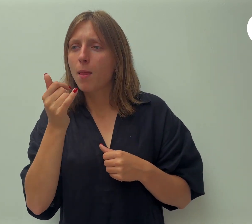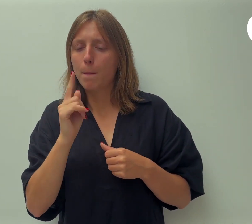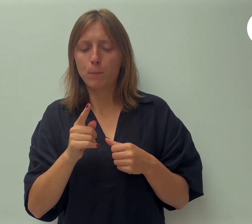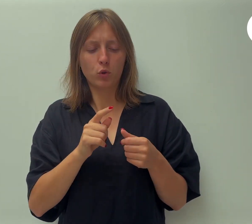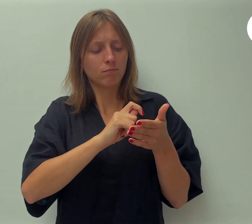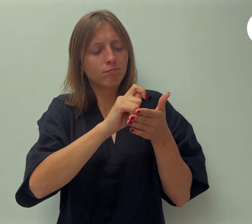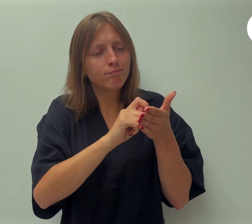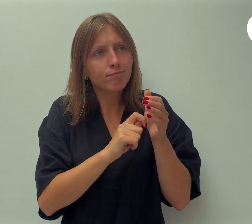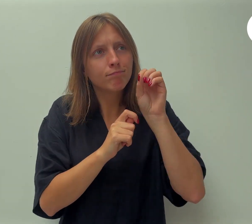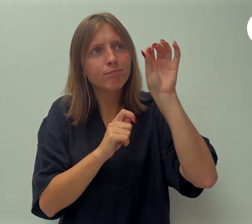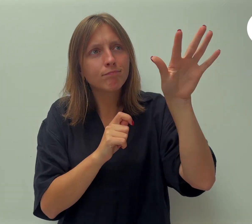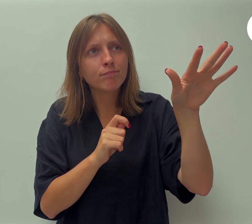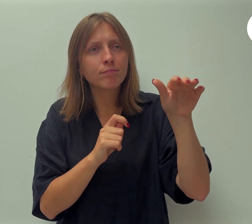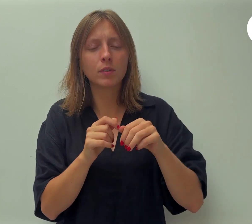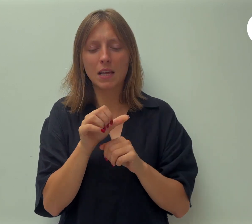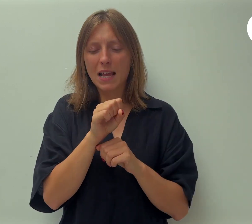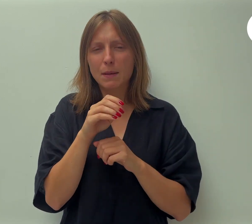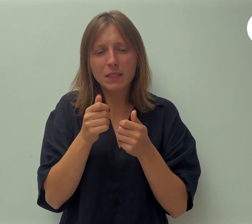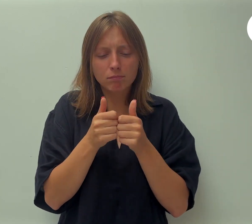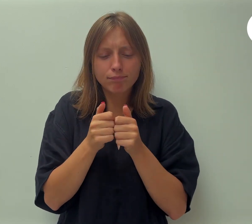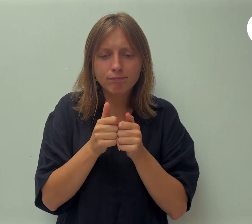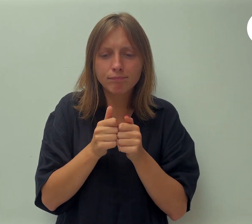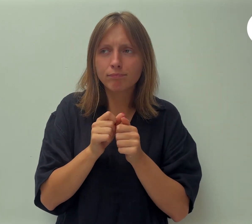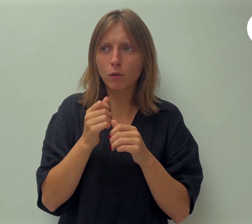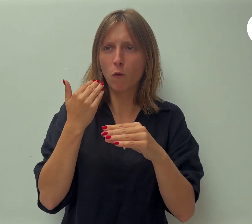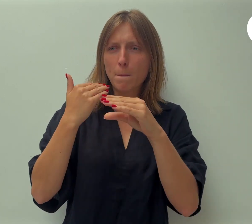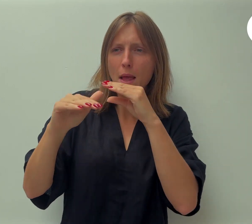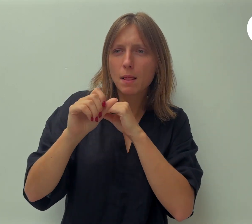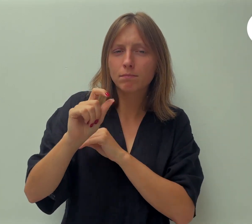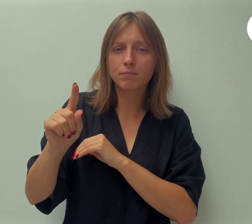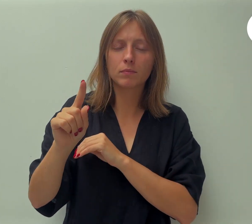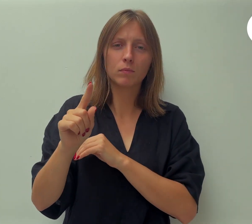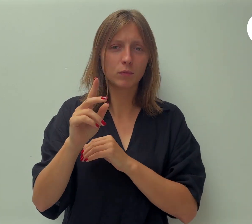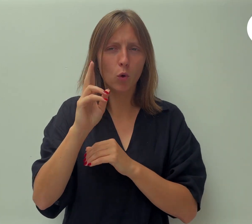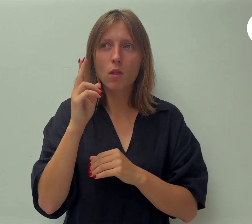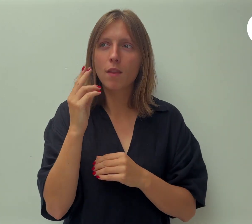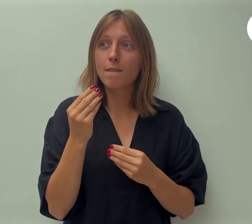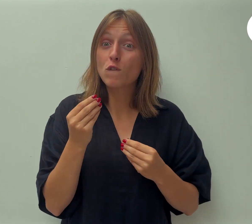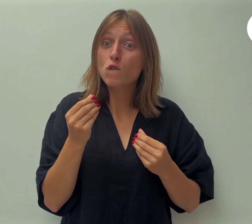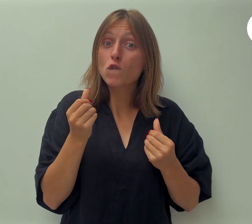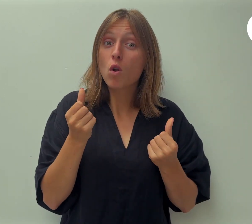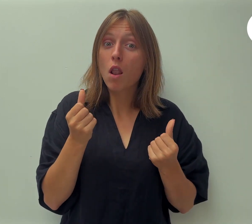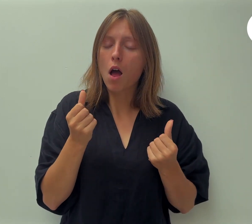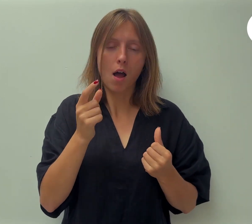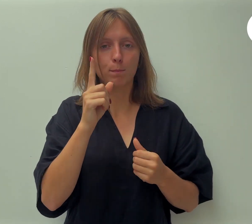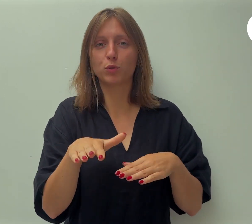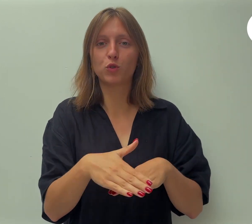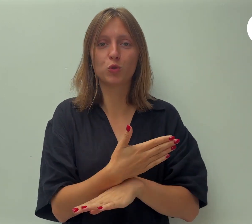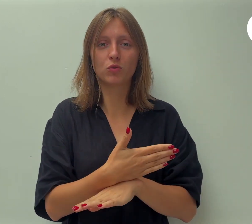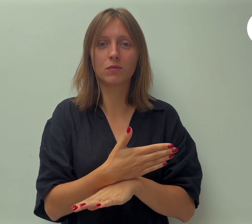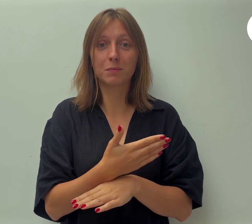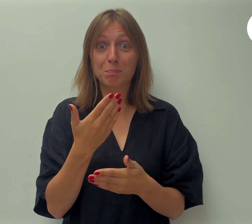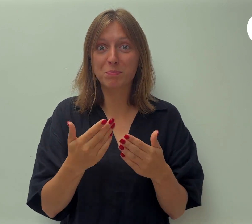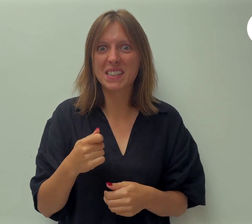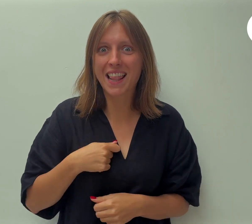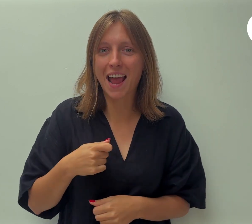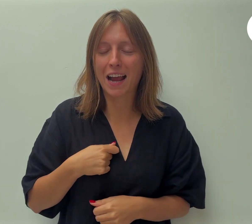sms'je of mailtje te zenden. Doe het gewoon, ook al is het eng. Ik heb in het